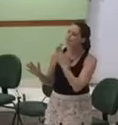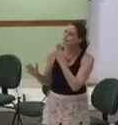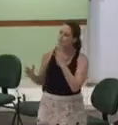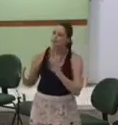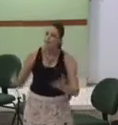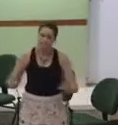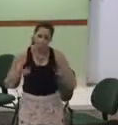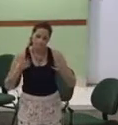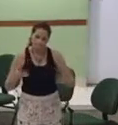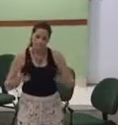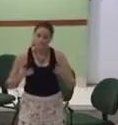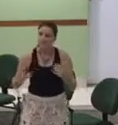-te